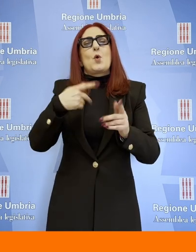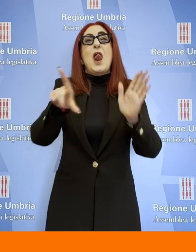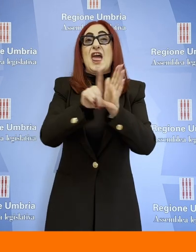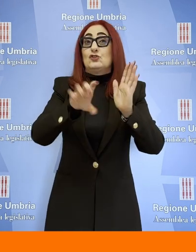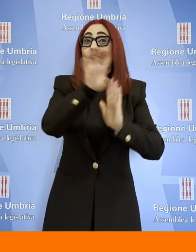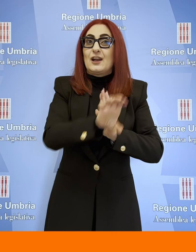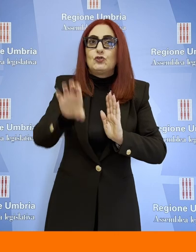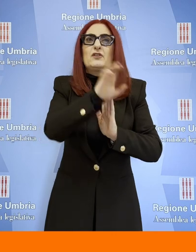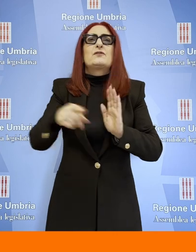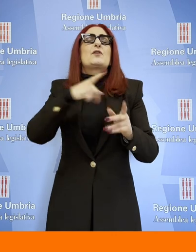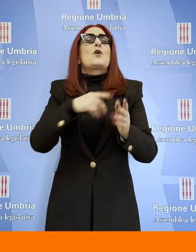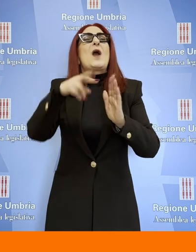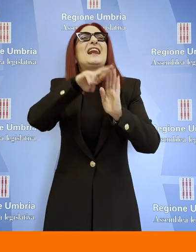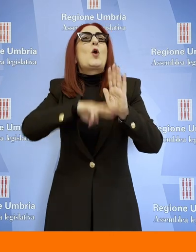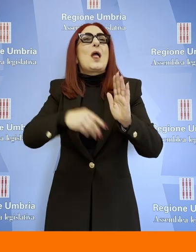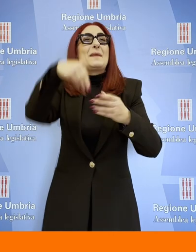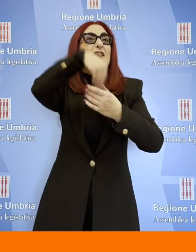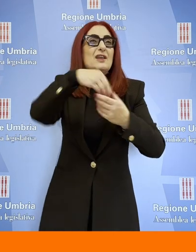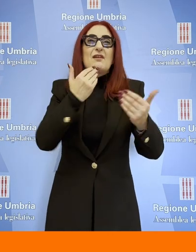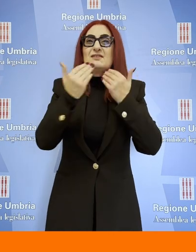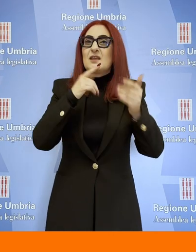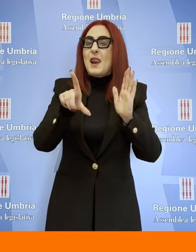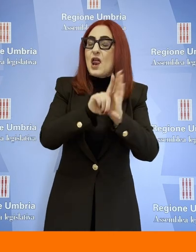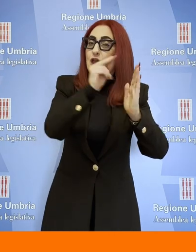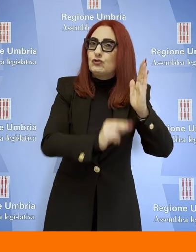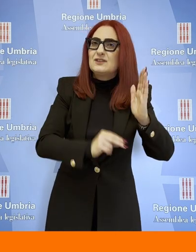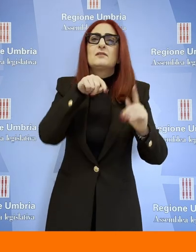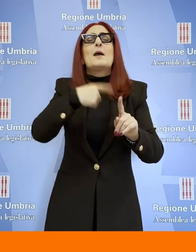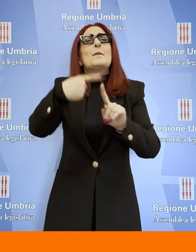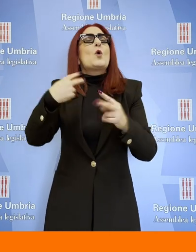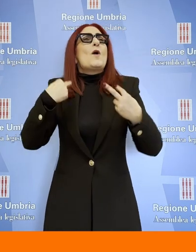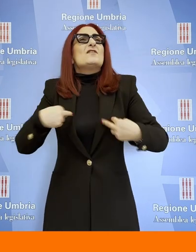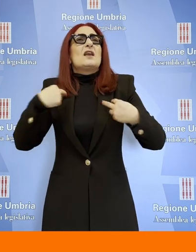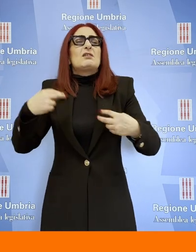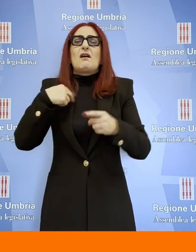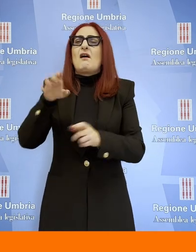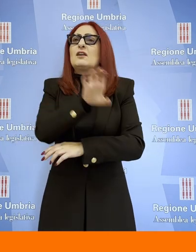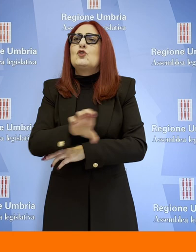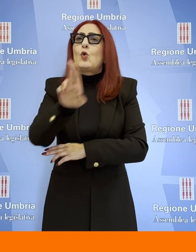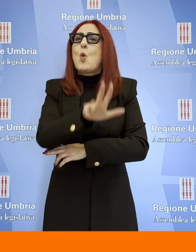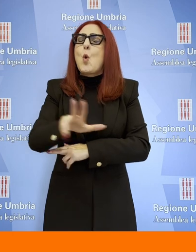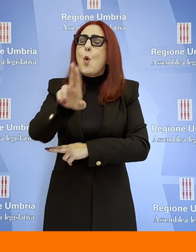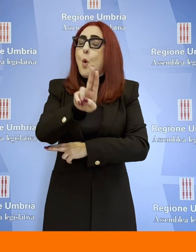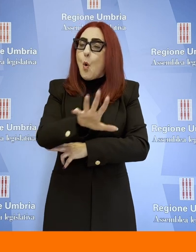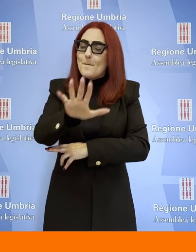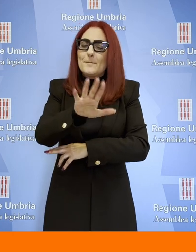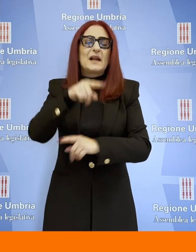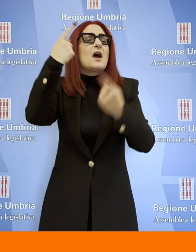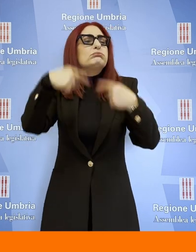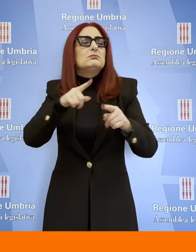Regione Umbria dovrà essere in qualche misura attraversata proprio dall'attuazione di queste norme statutarie perché non possono